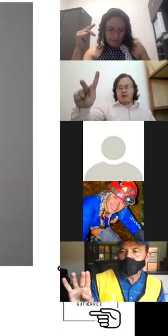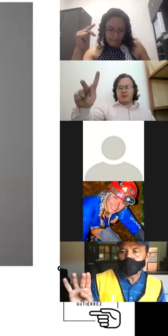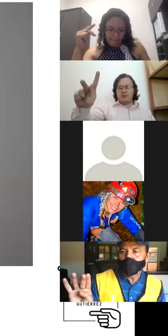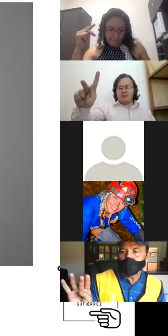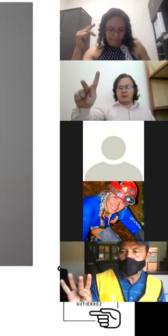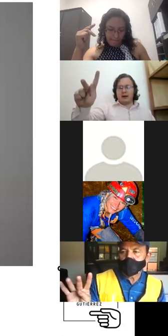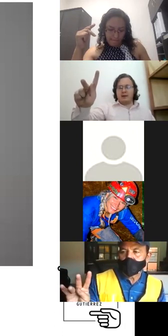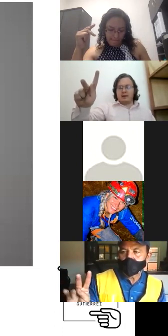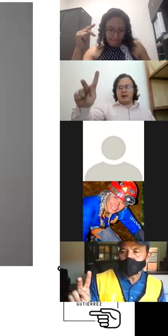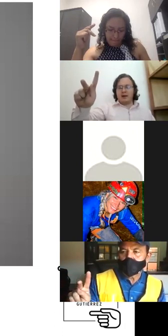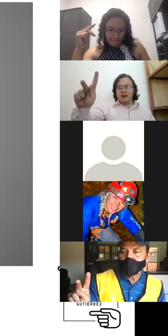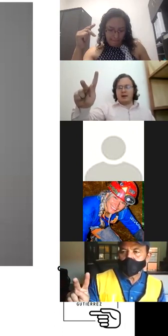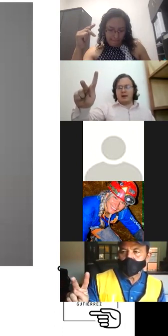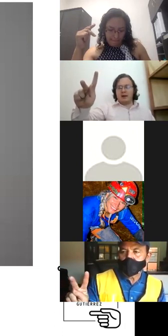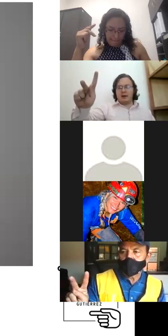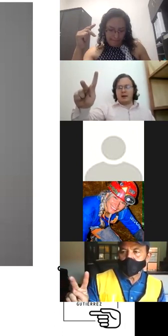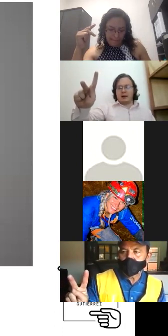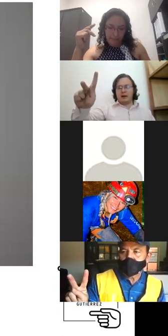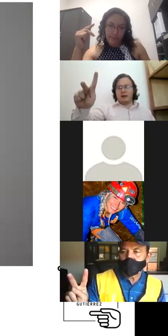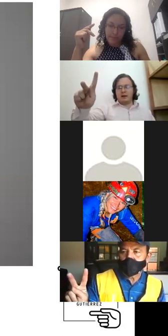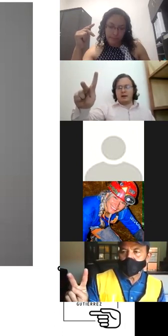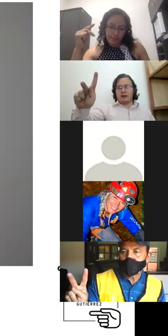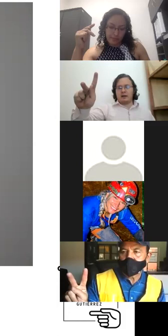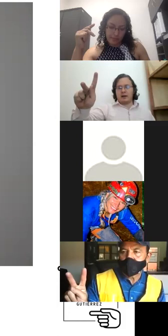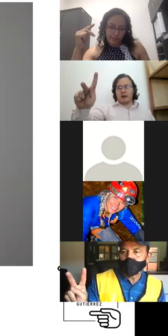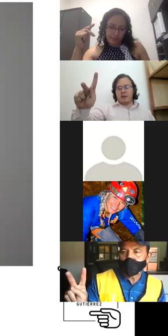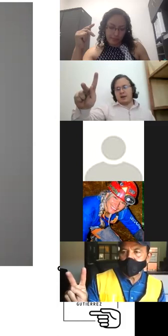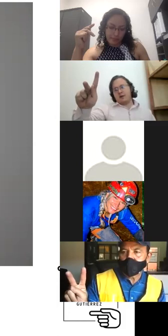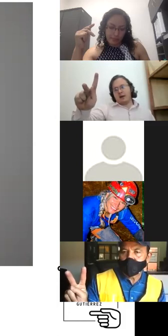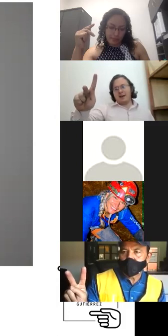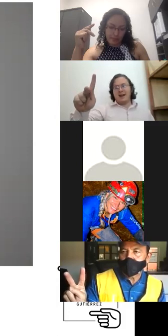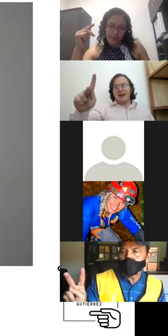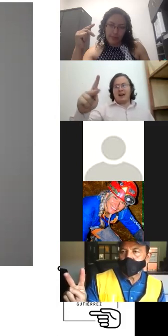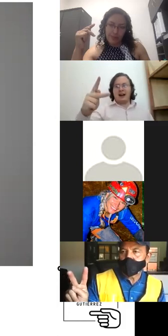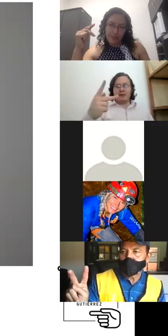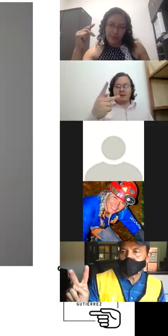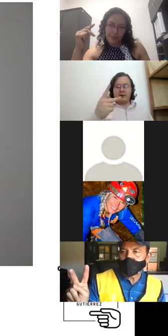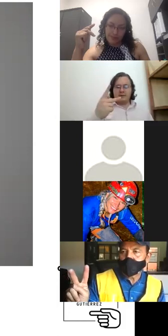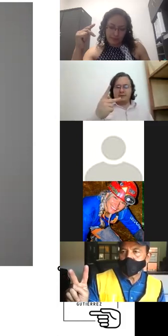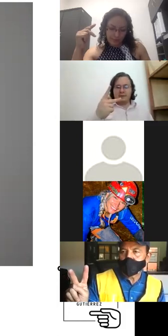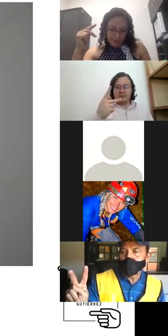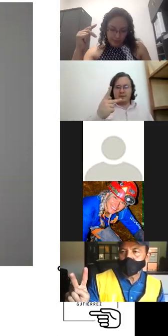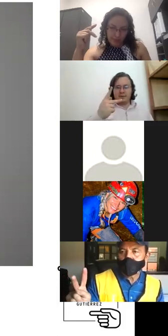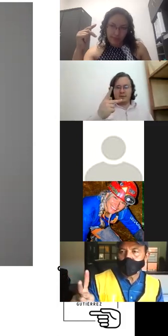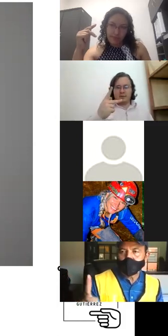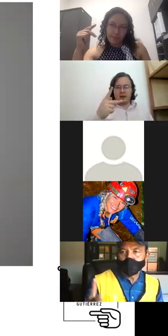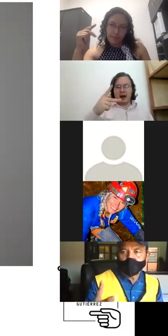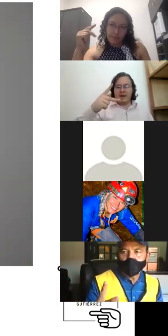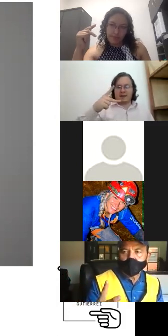del índice y el de el medio tiramos la mano y nada más este